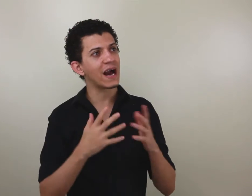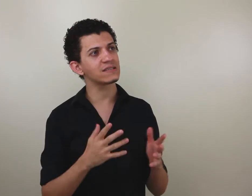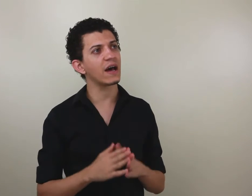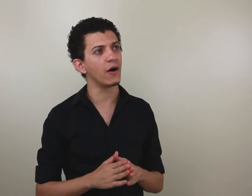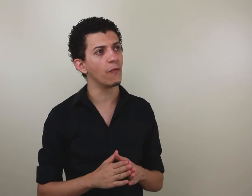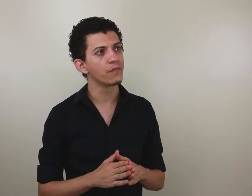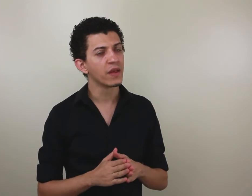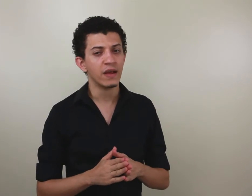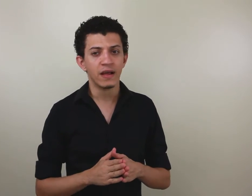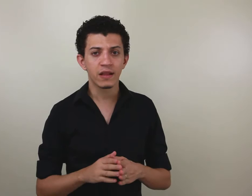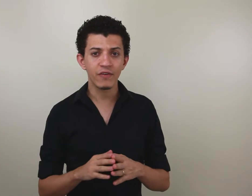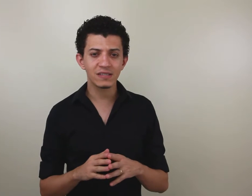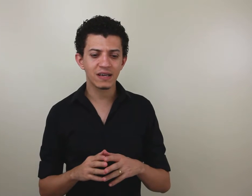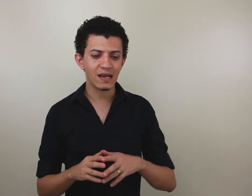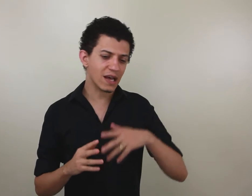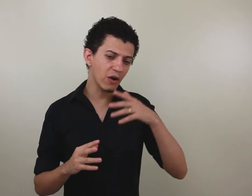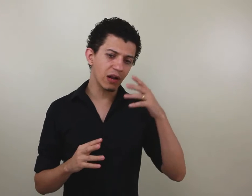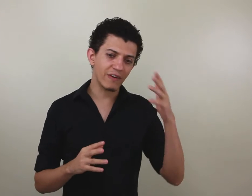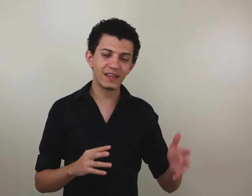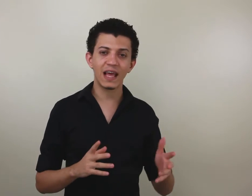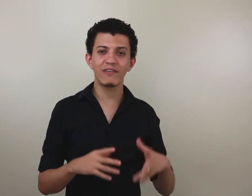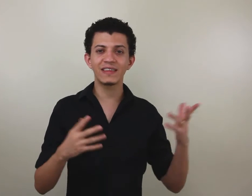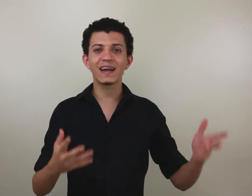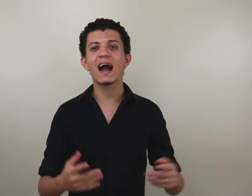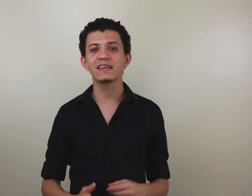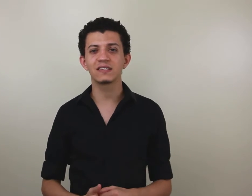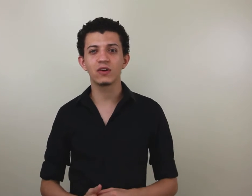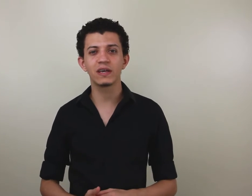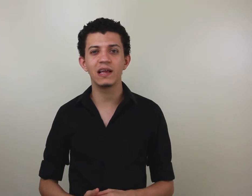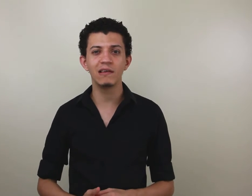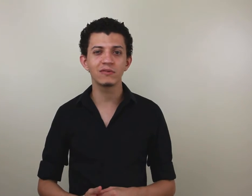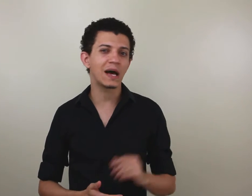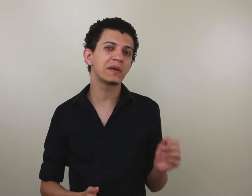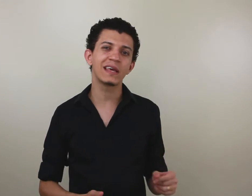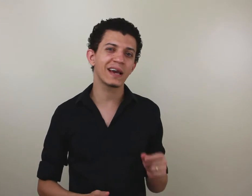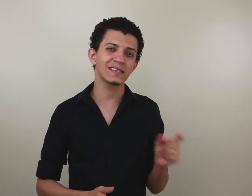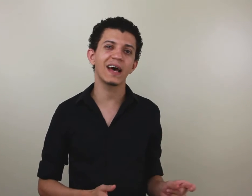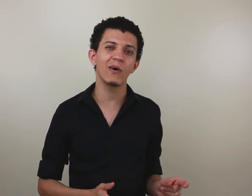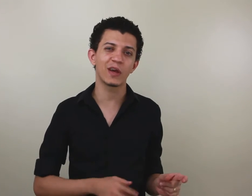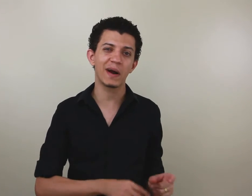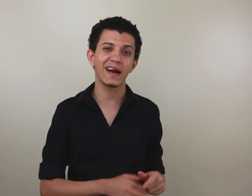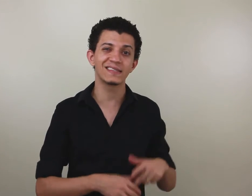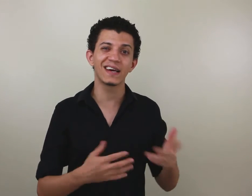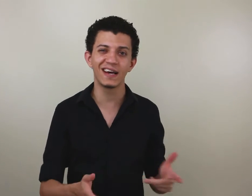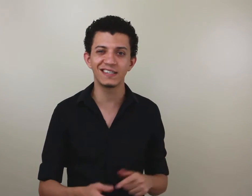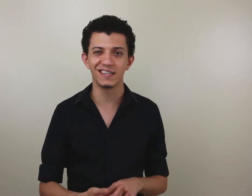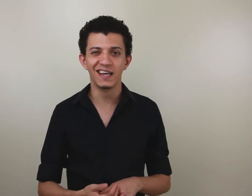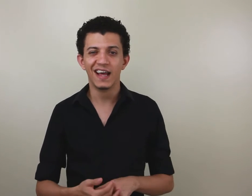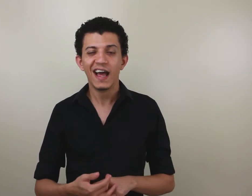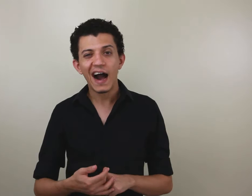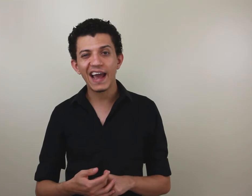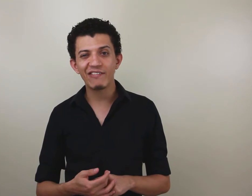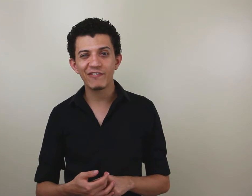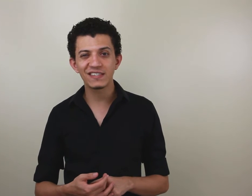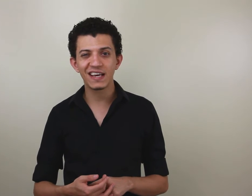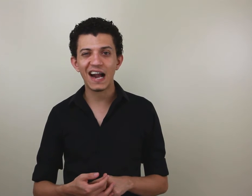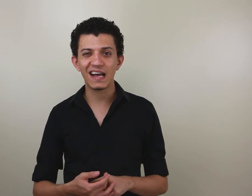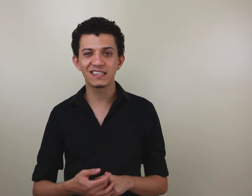casarão. Talvez casarão ele não vai ter, ele vai ter casa, só que ele não sabe o é casarão, que é uma casa grande. Aí ele vai fazer casa,